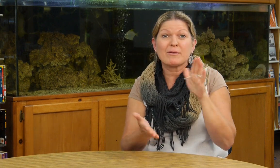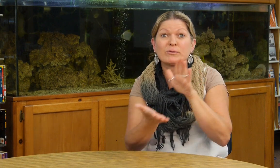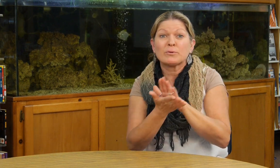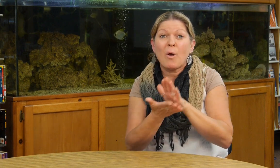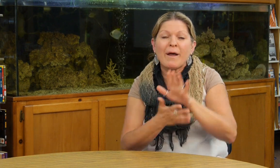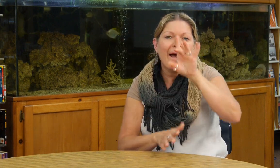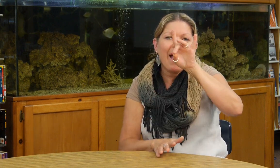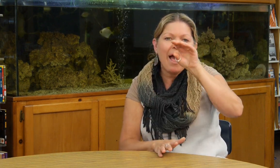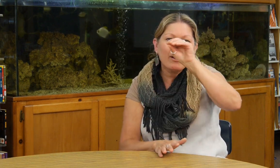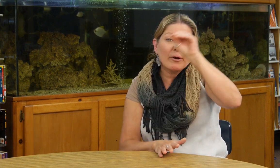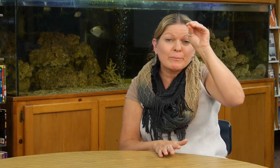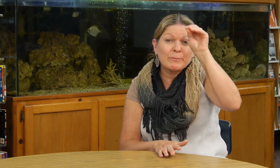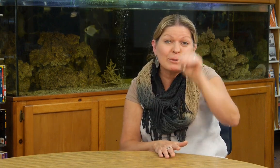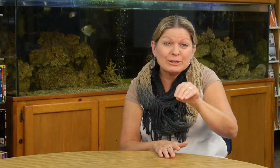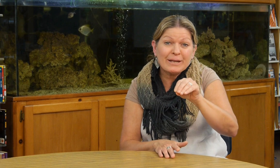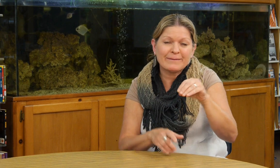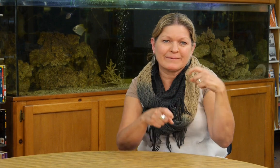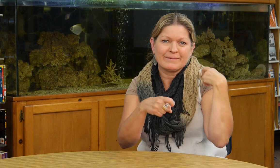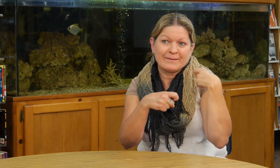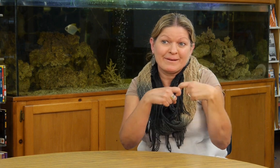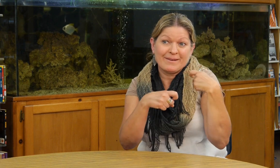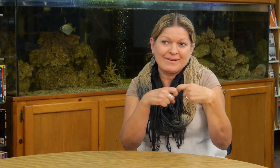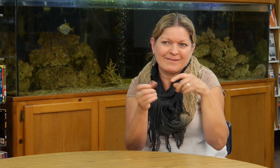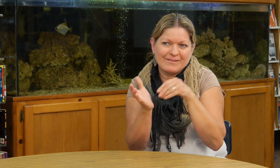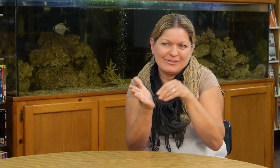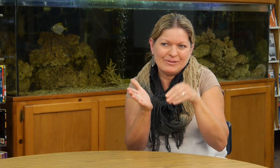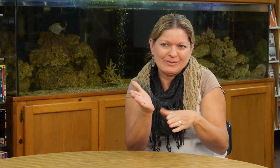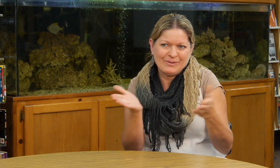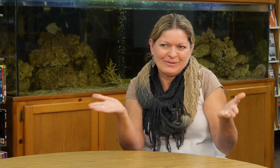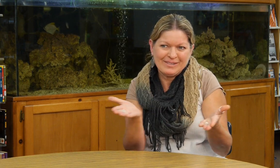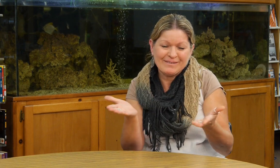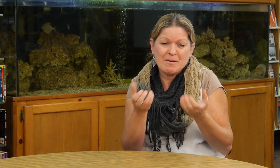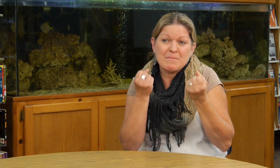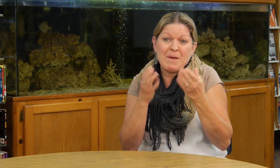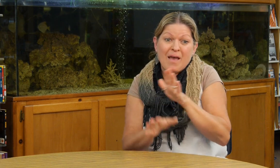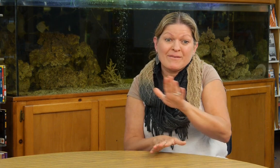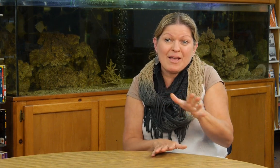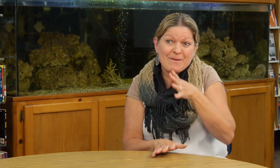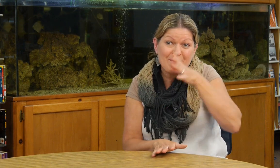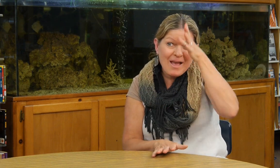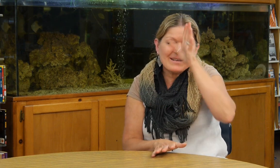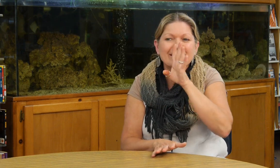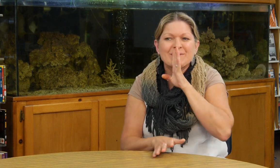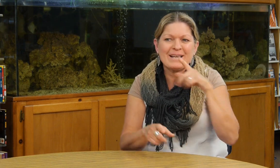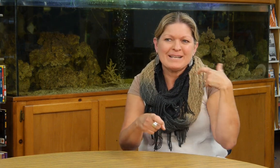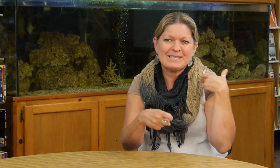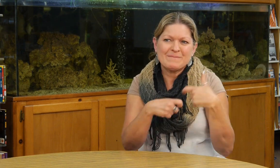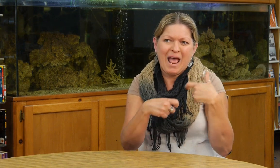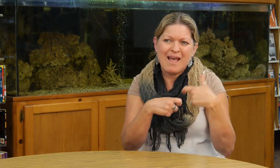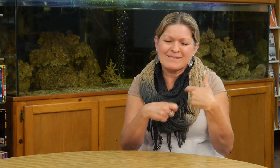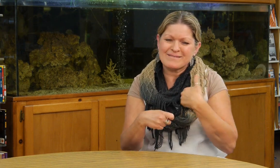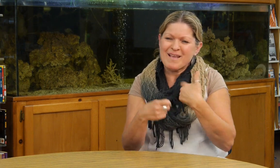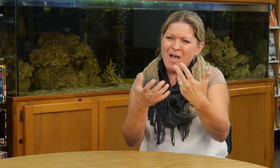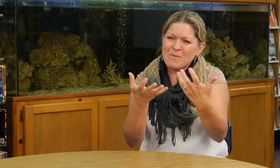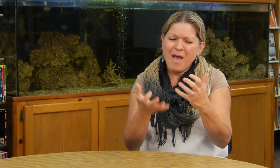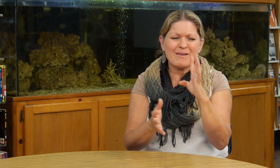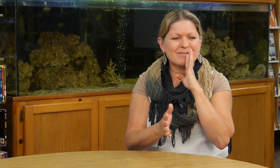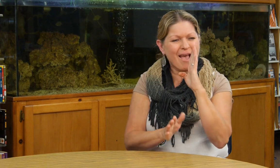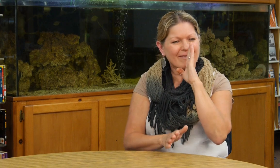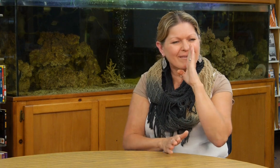trilingües. Porque en la escuela, el 80% de los estudiantes son de habla hispana, o los necesito. Los necesito para hablar